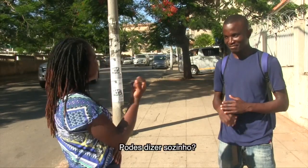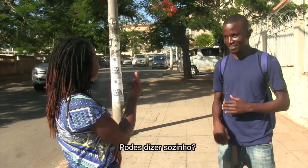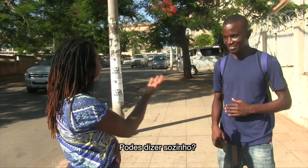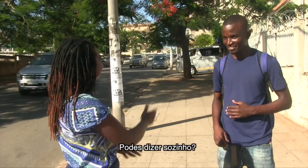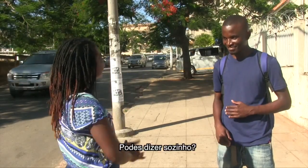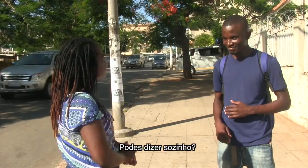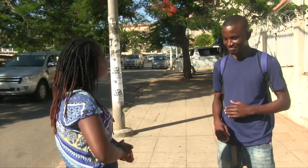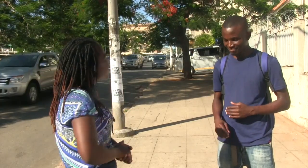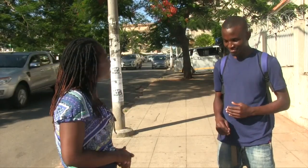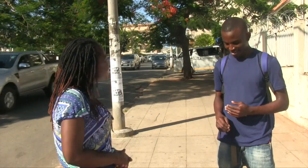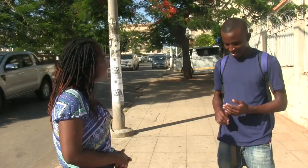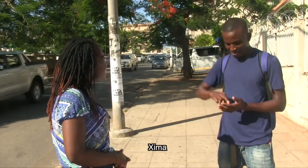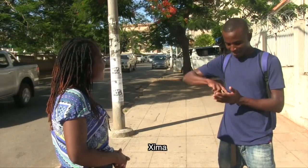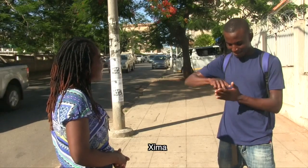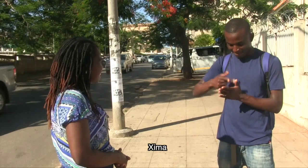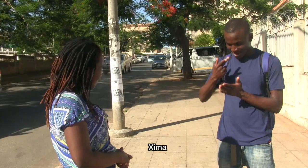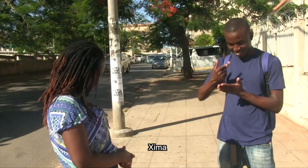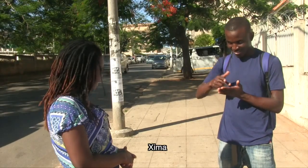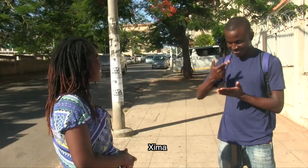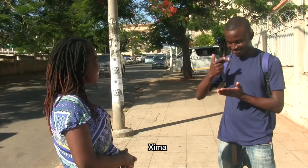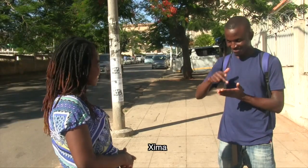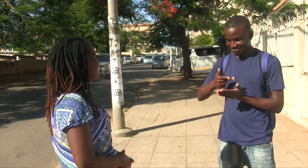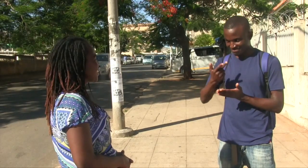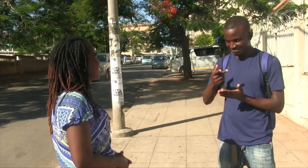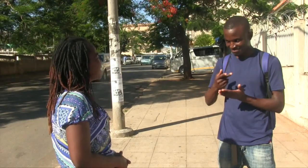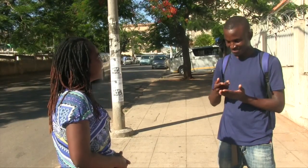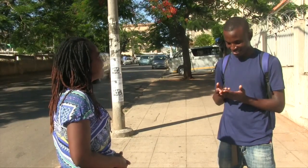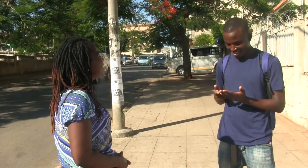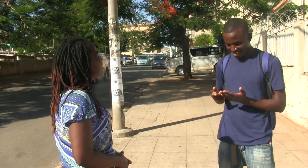Pode repetir sozinho? Chima.